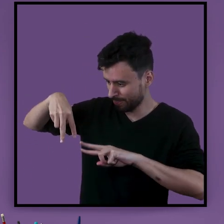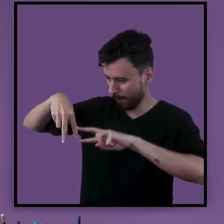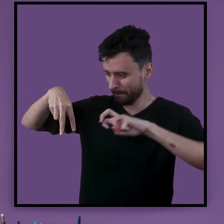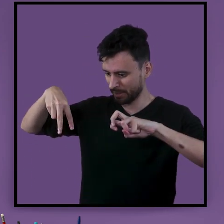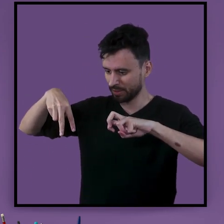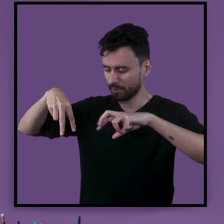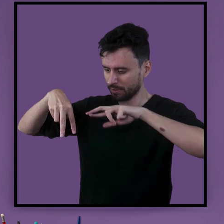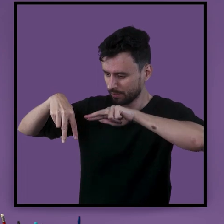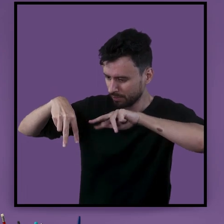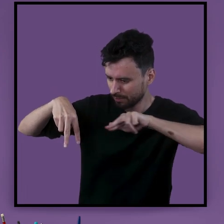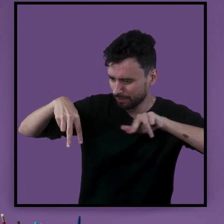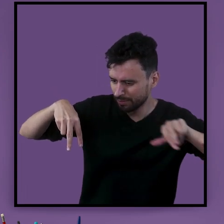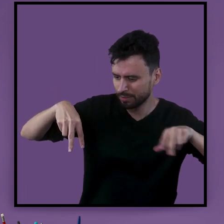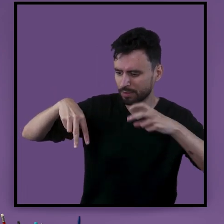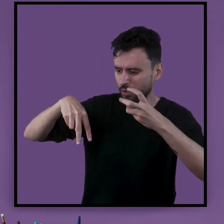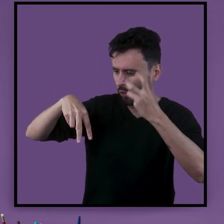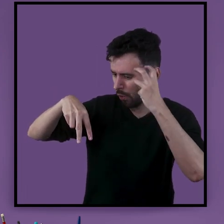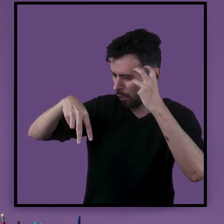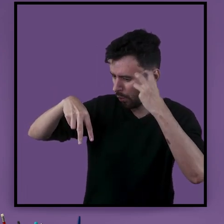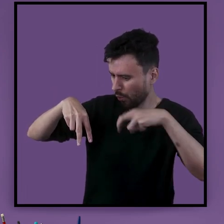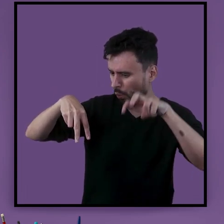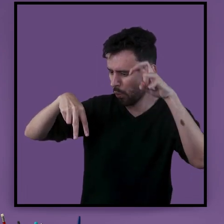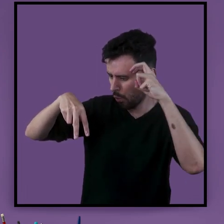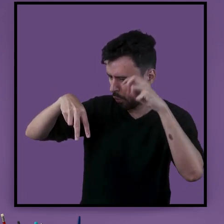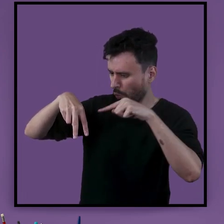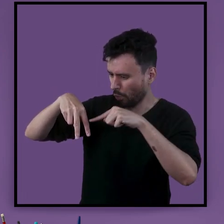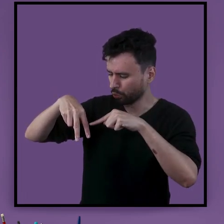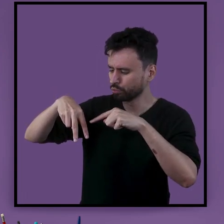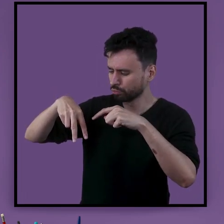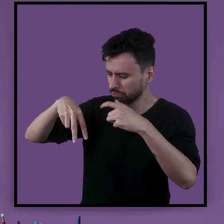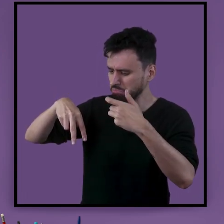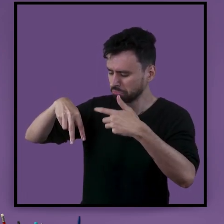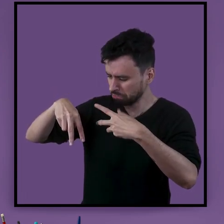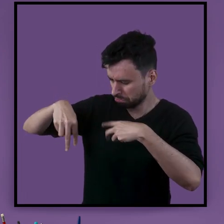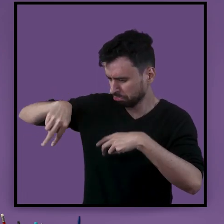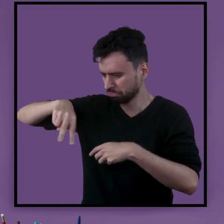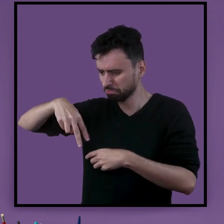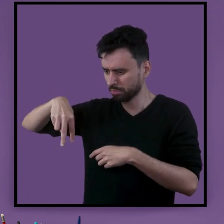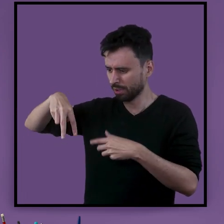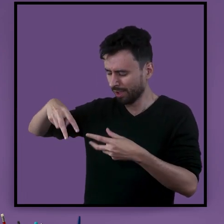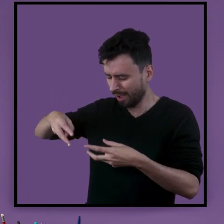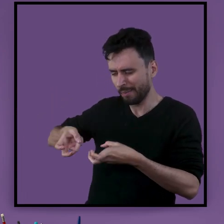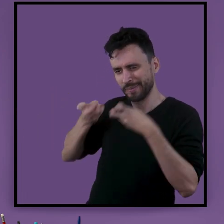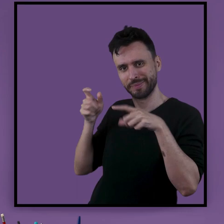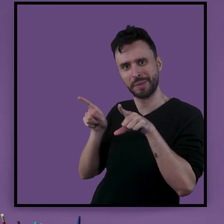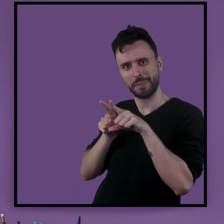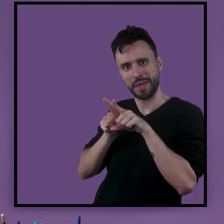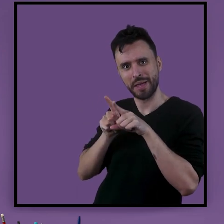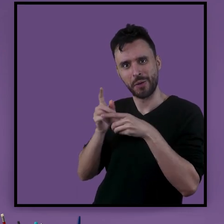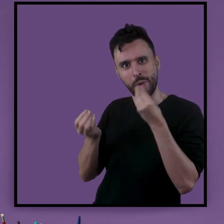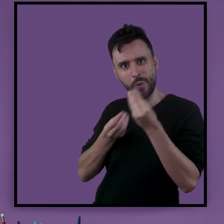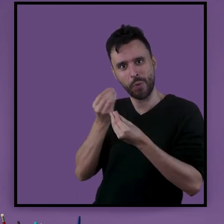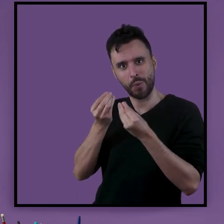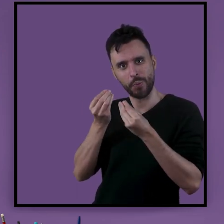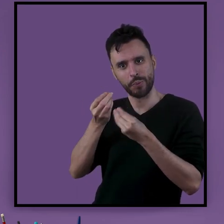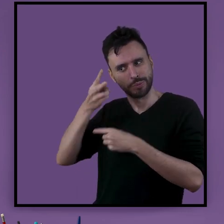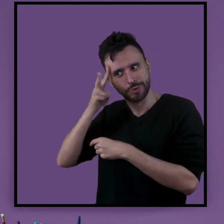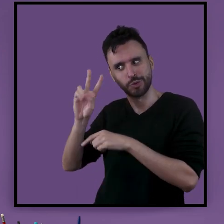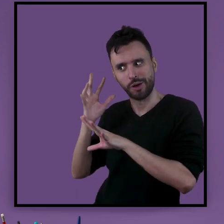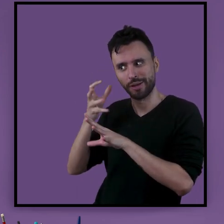podemos identificar a diversidade, a cultura ou até mesmo a história de um povo. Vamos, neste